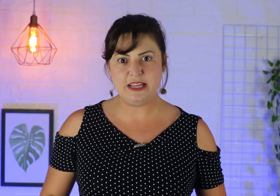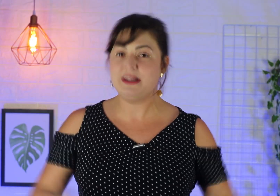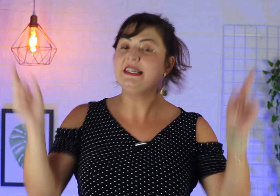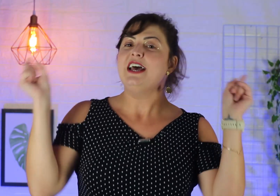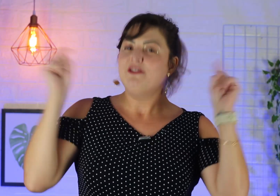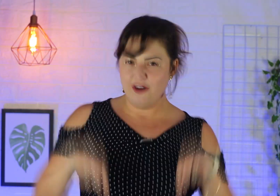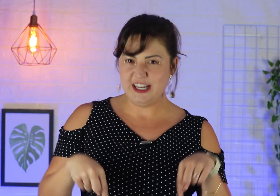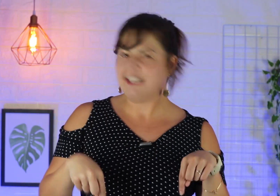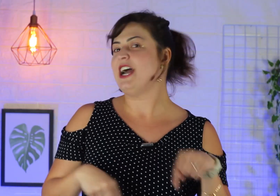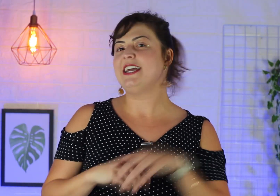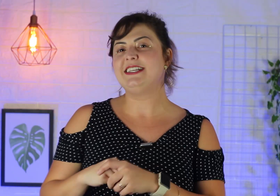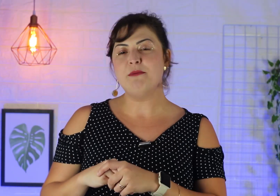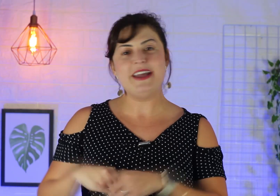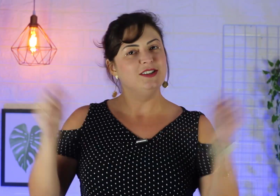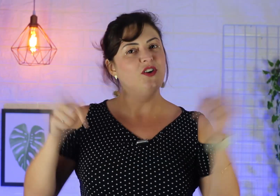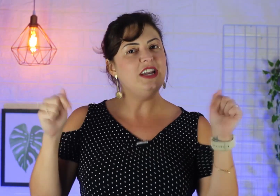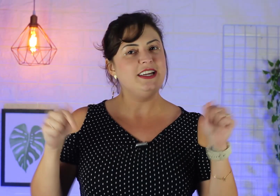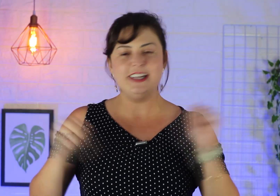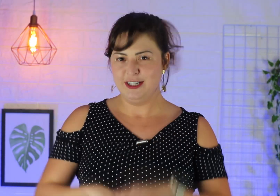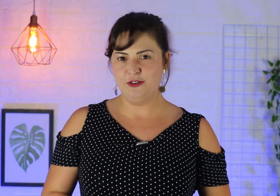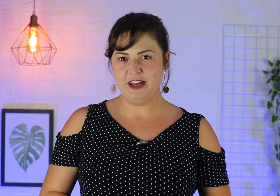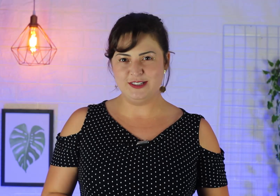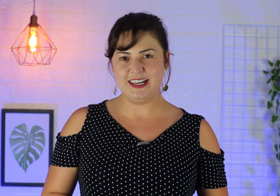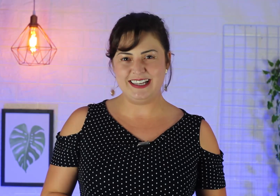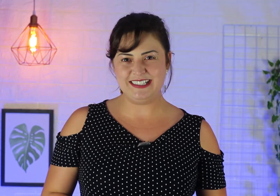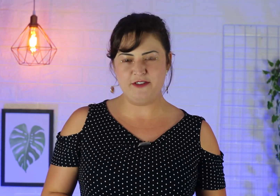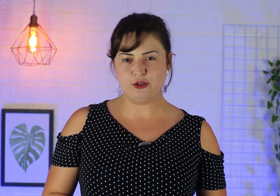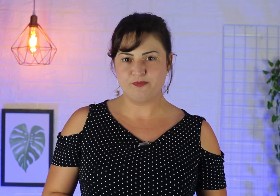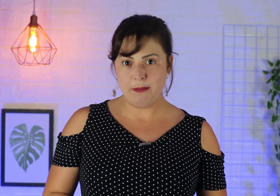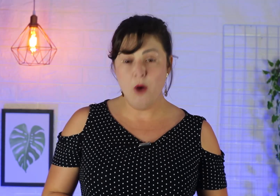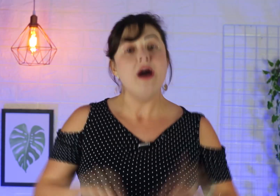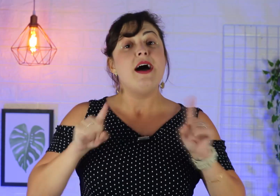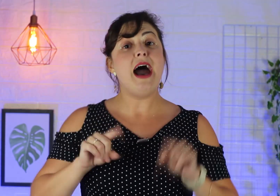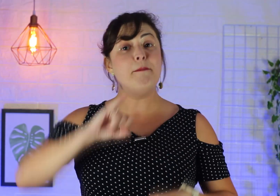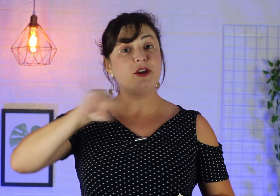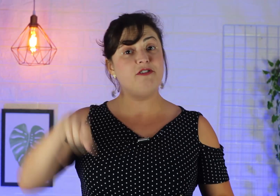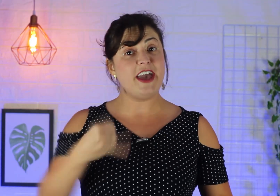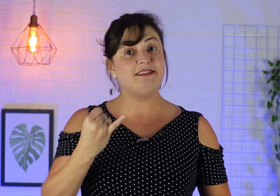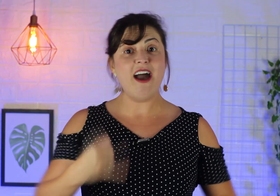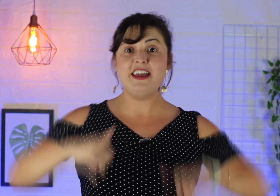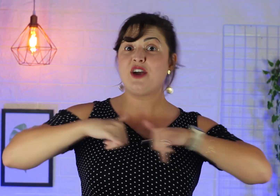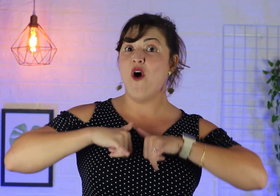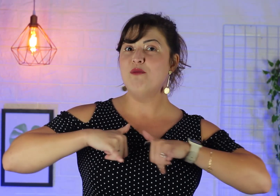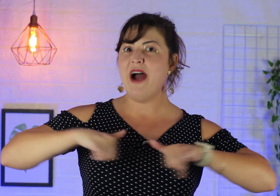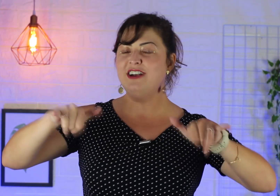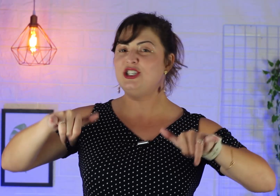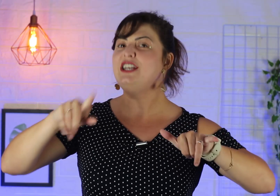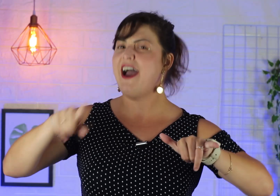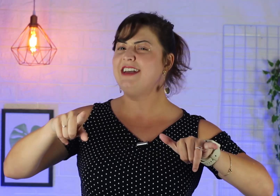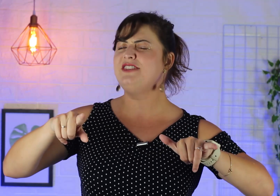Libras, vou deixar aqui também o link no finalzinho aqui desse vídeo. Tá bom? Aproveita e compartilha esse